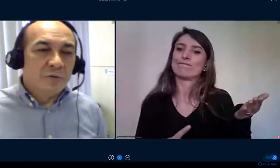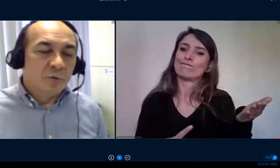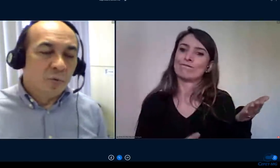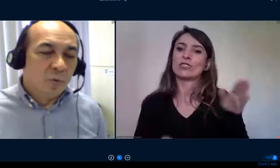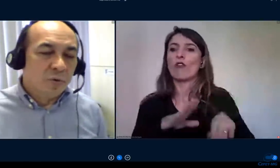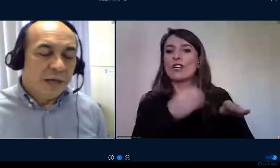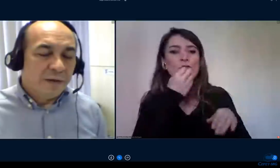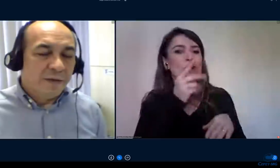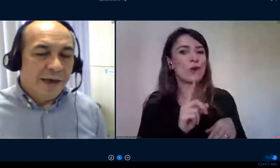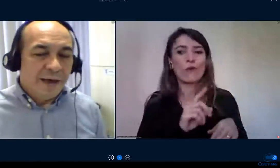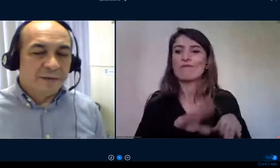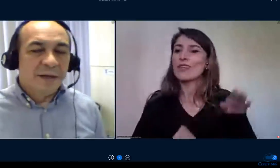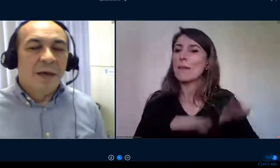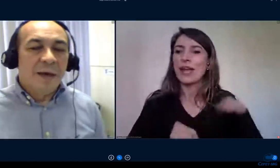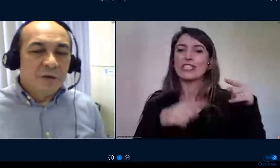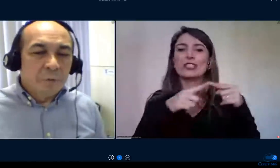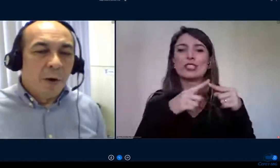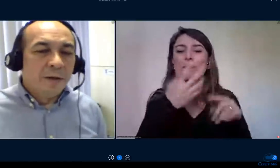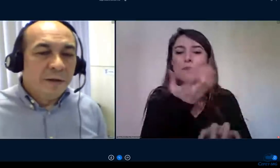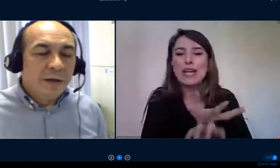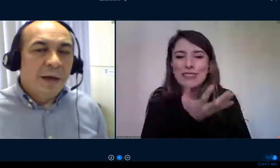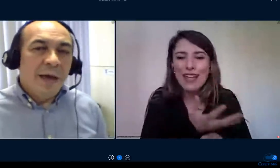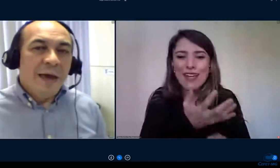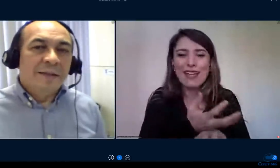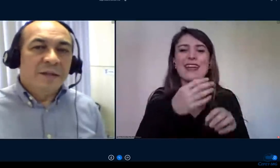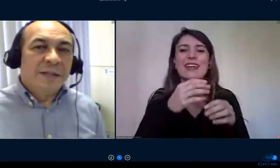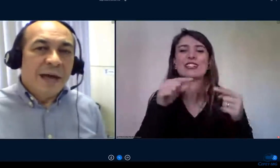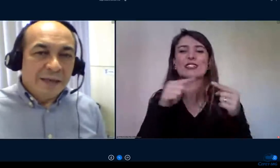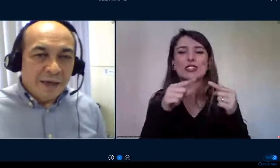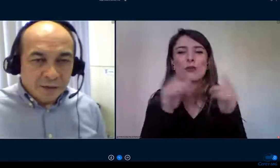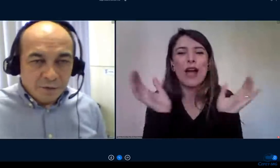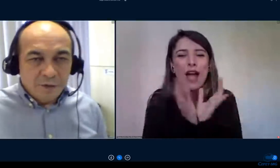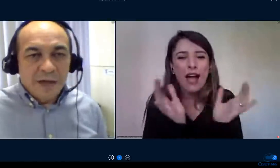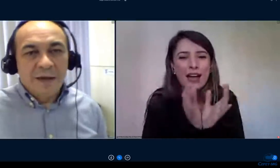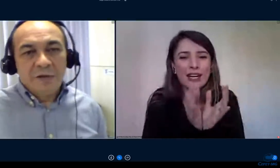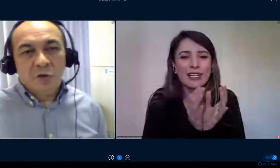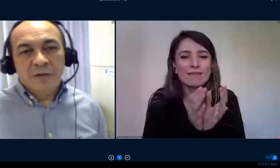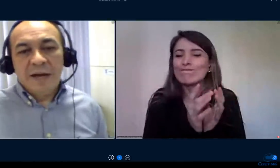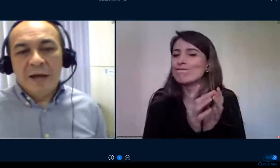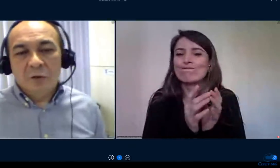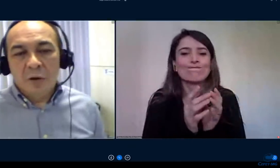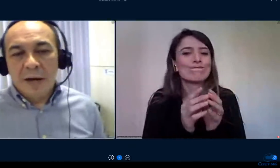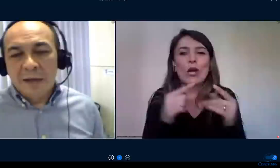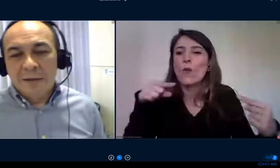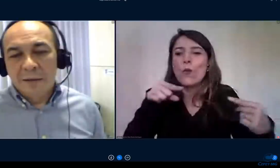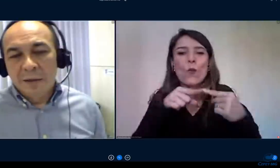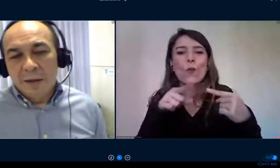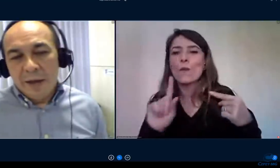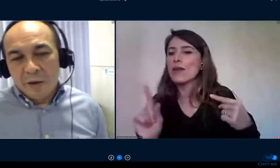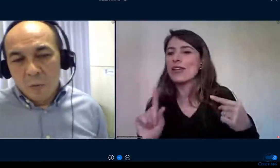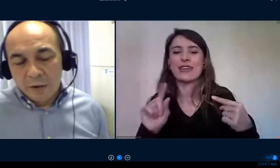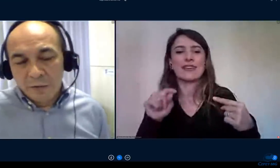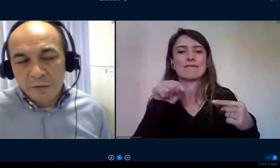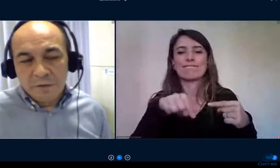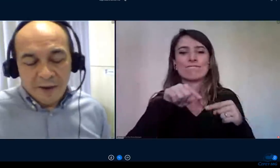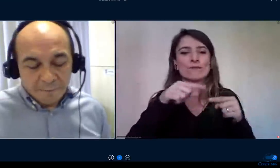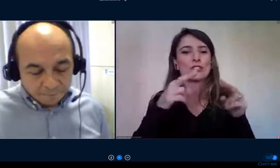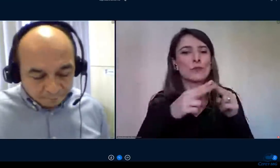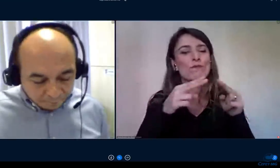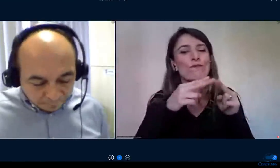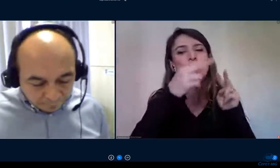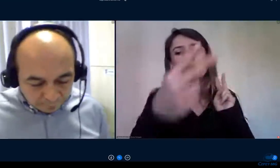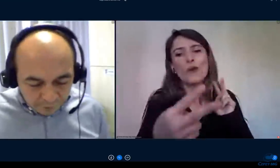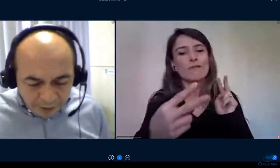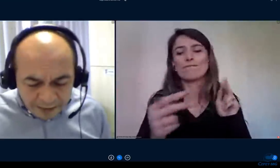mais os NDS eles podem atestar que essa atividade ela só será retornada quando tiver